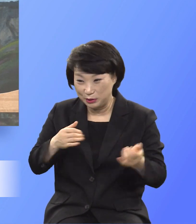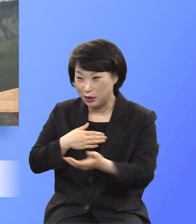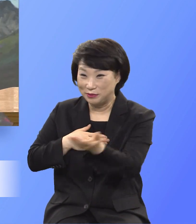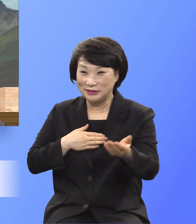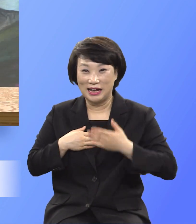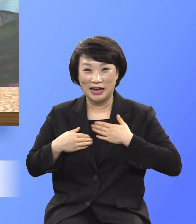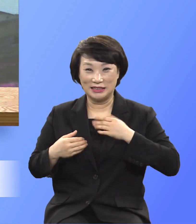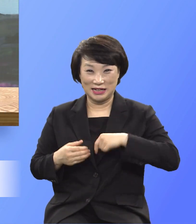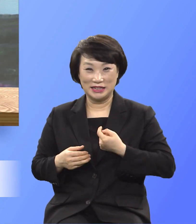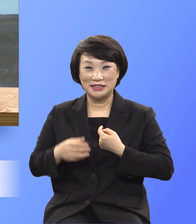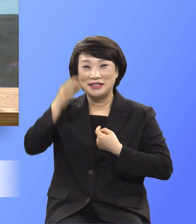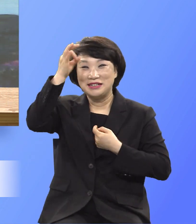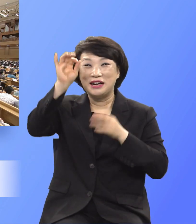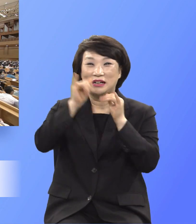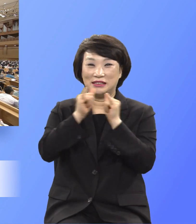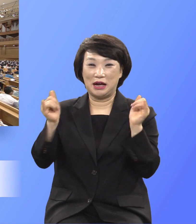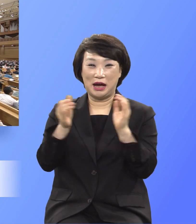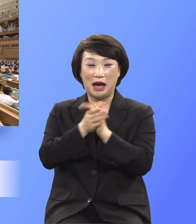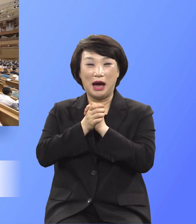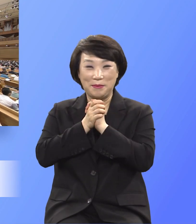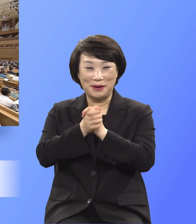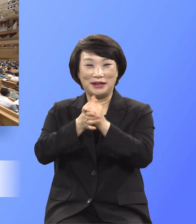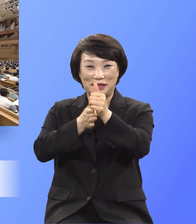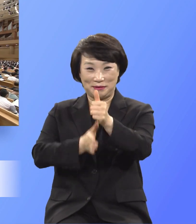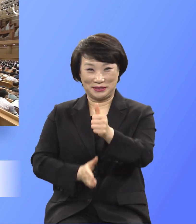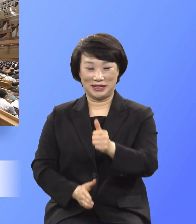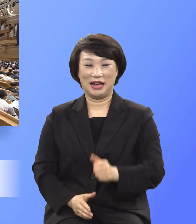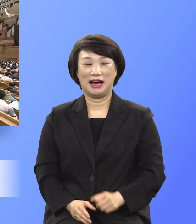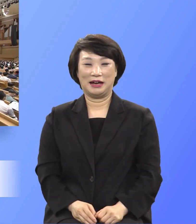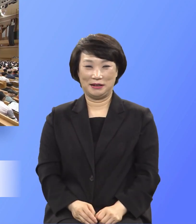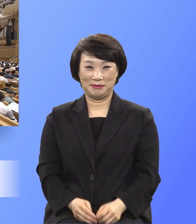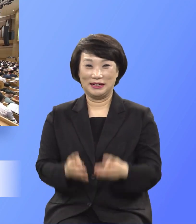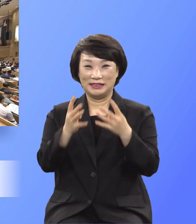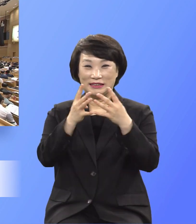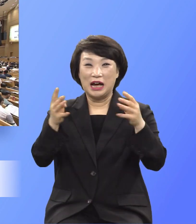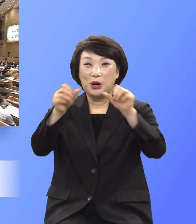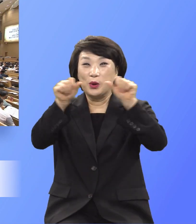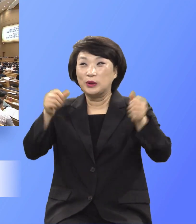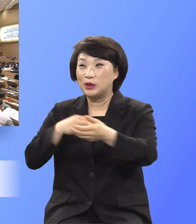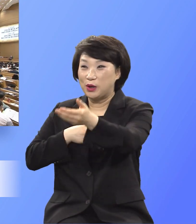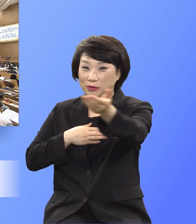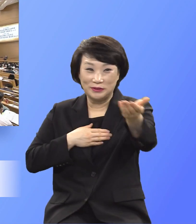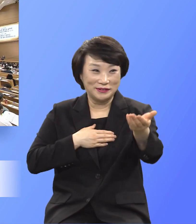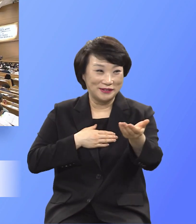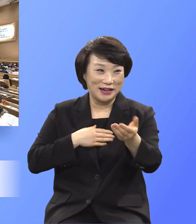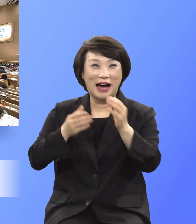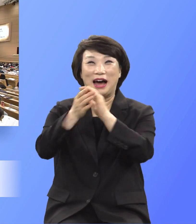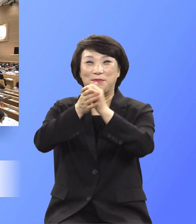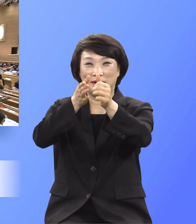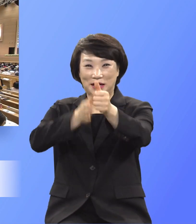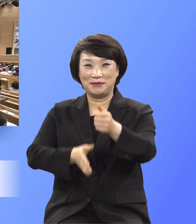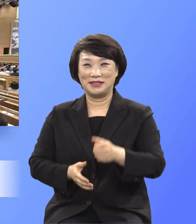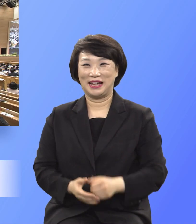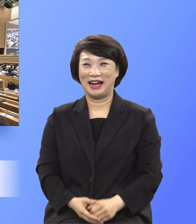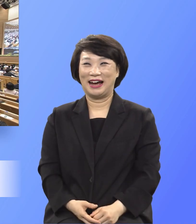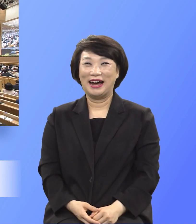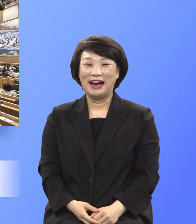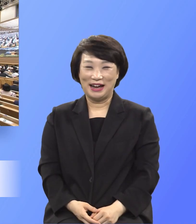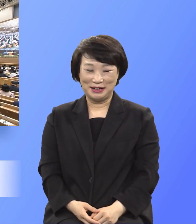인정하시면 아멘합시다. 4층 5층 아멘합시다. 사랑합니다.